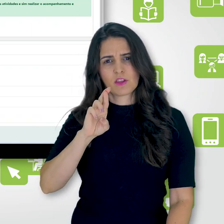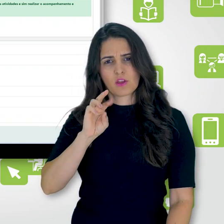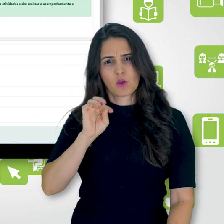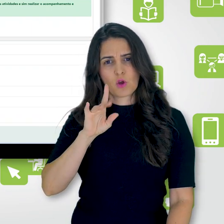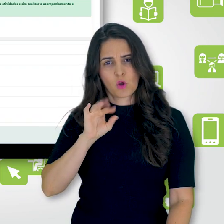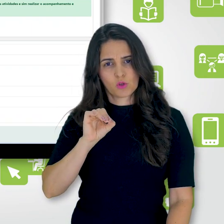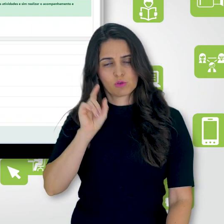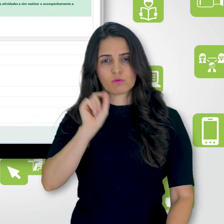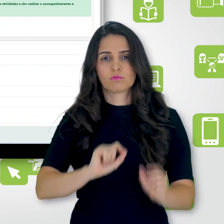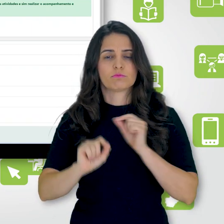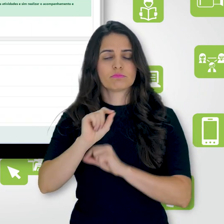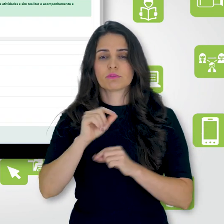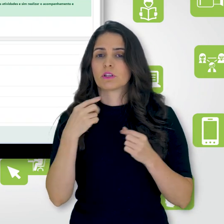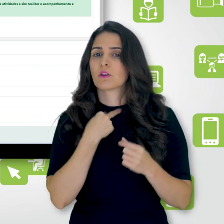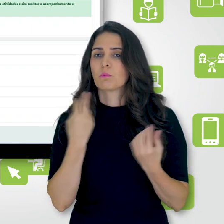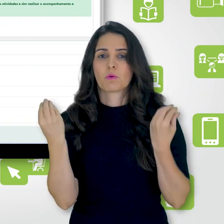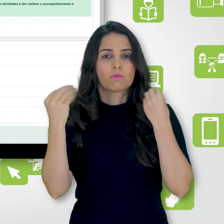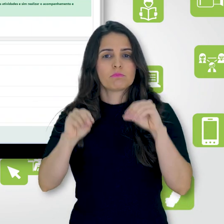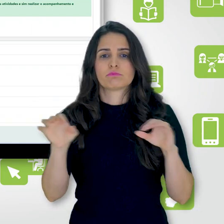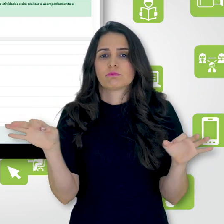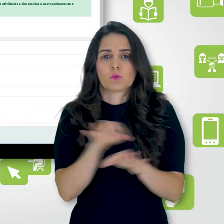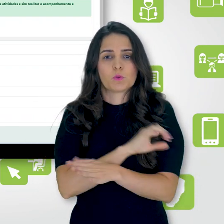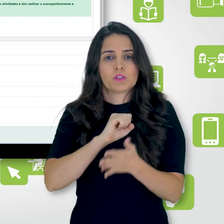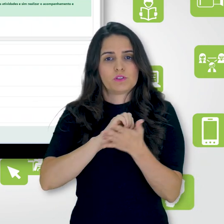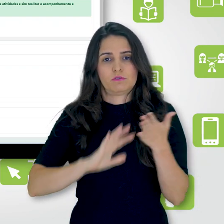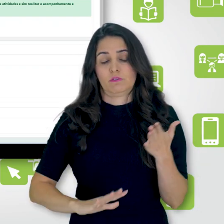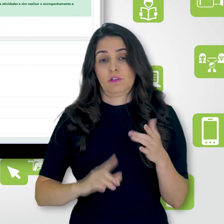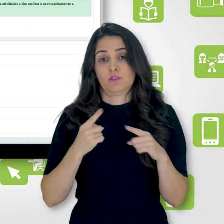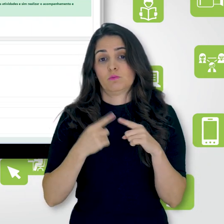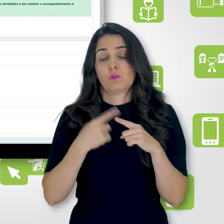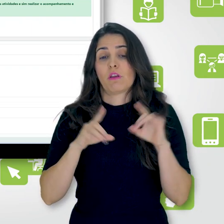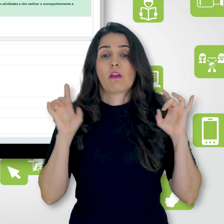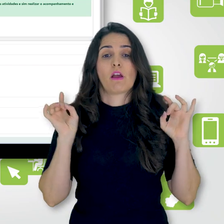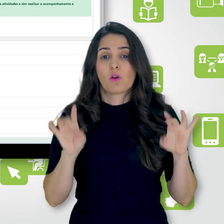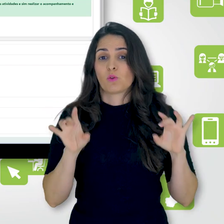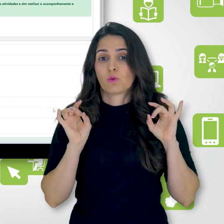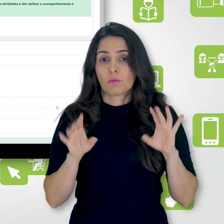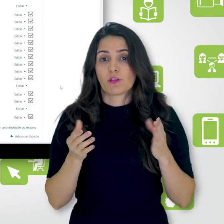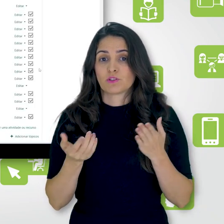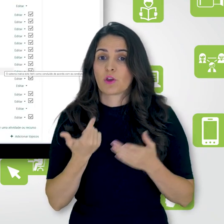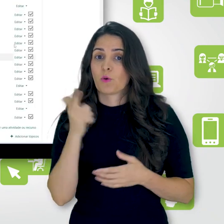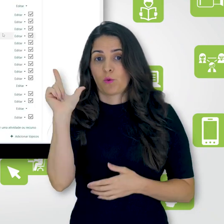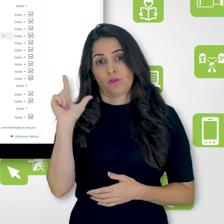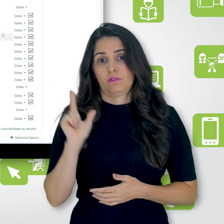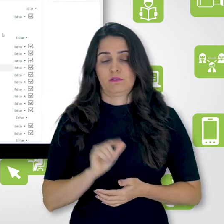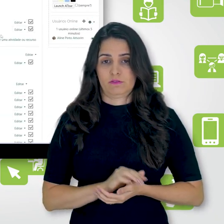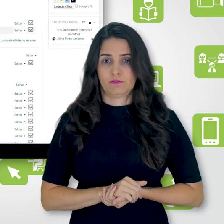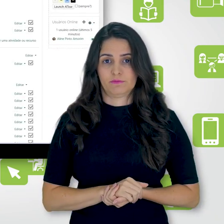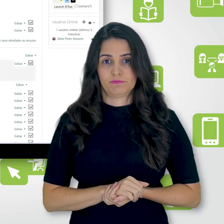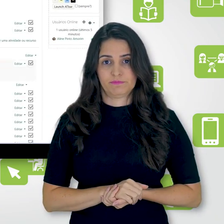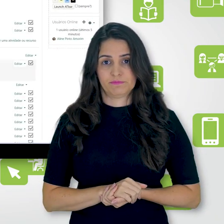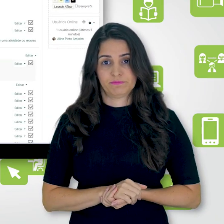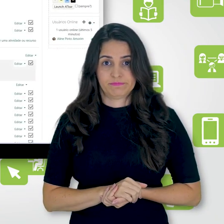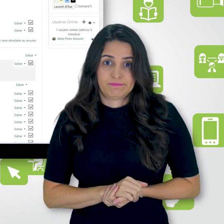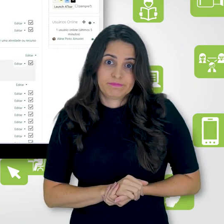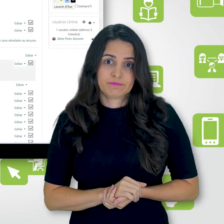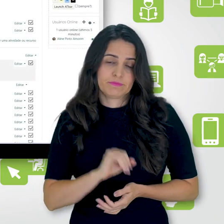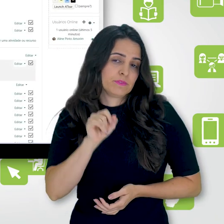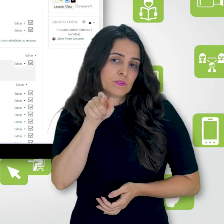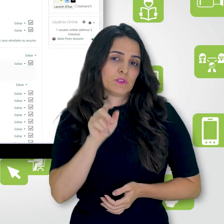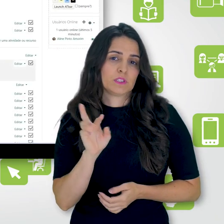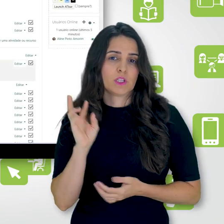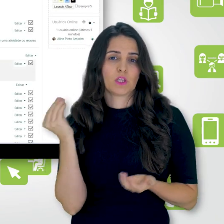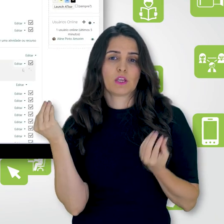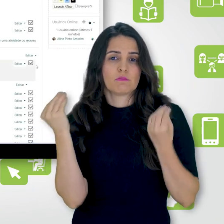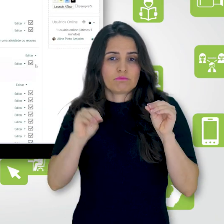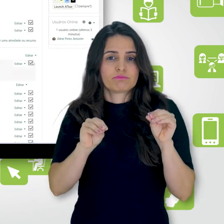é essa aqui. Não indicar a conclusão de atividade. Porque a automática é essa. Então, até um rótulo, quando a